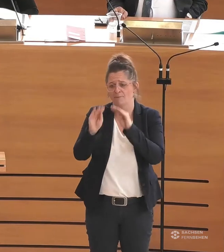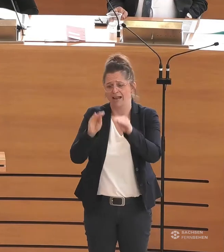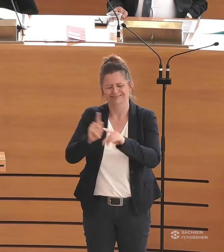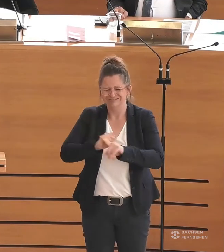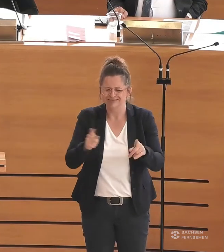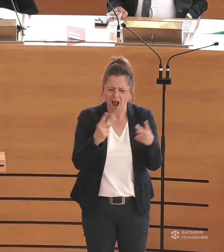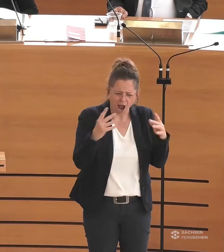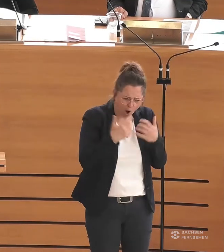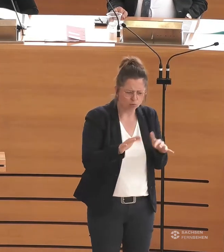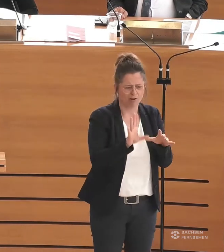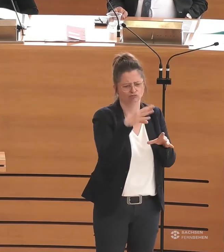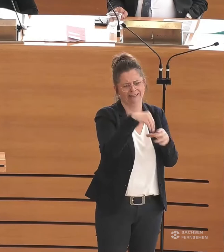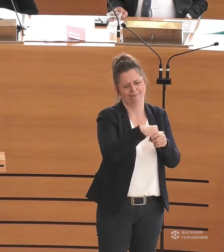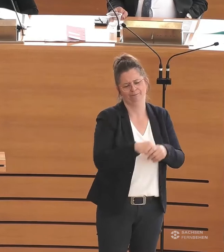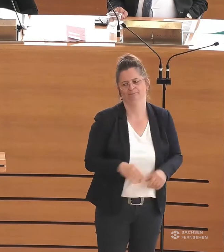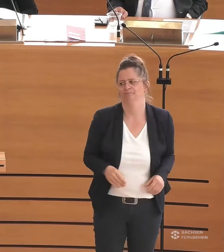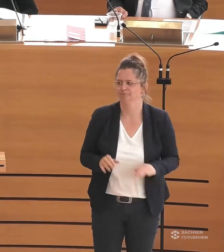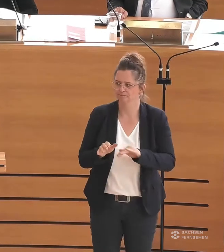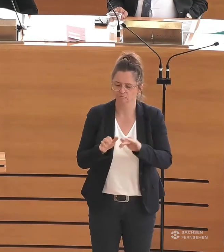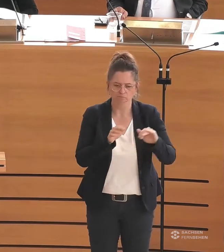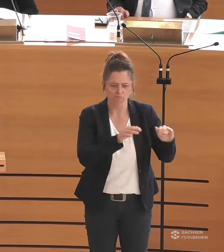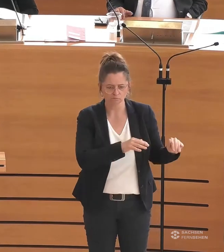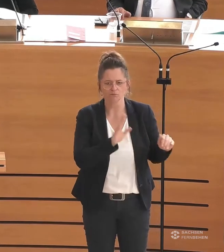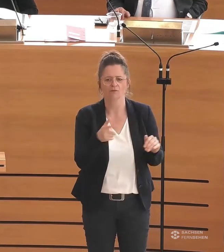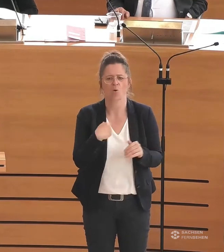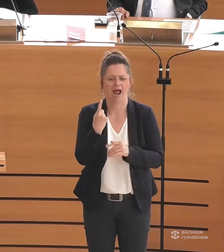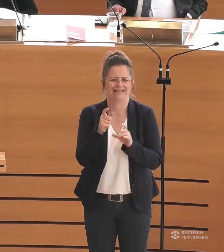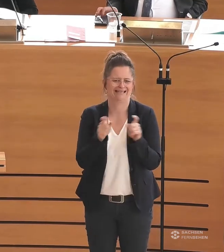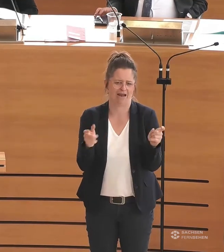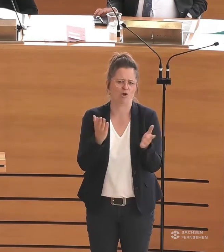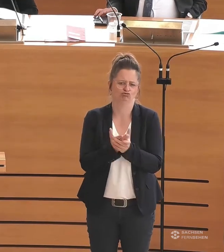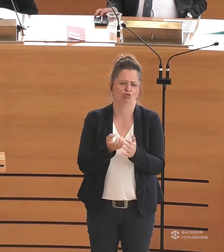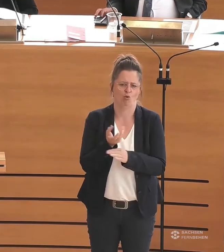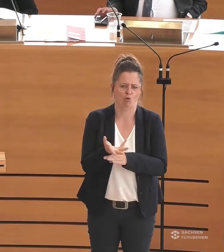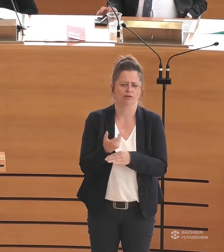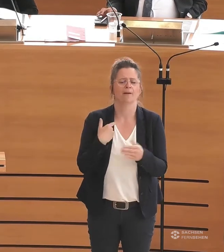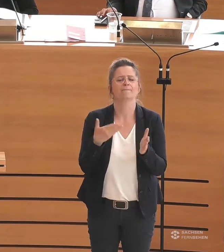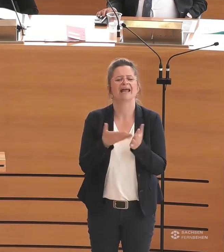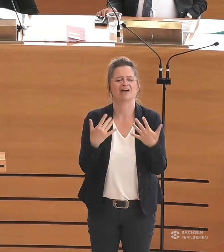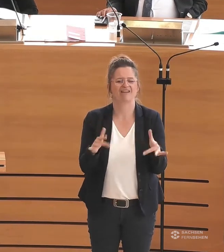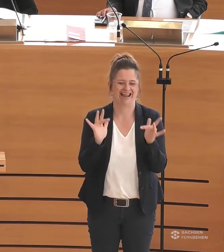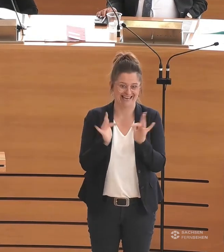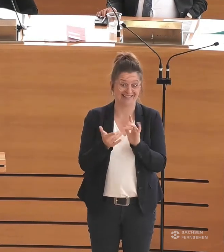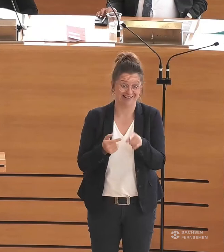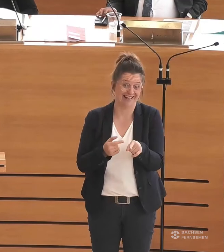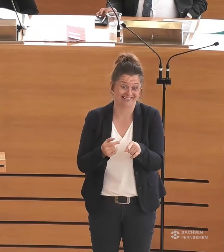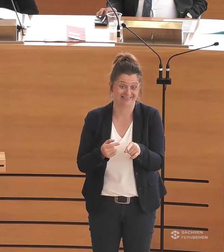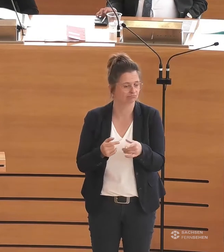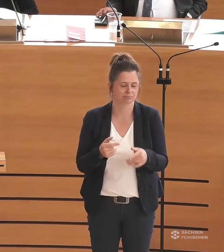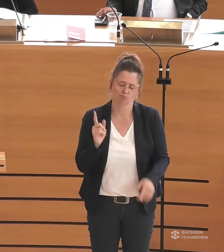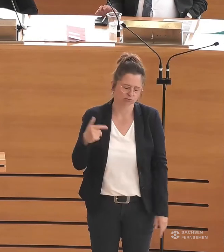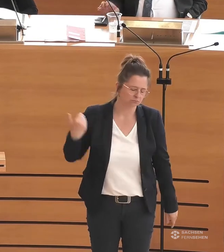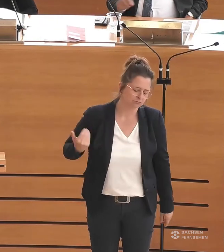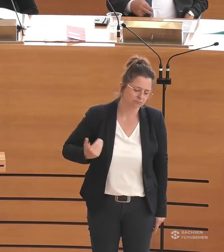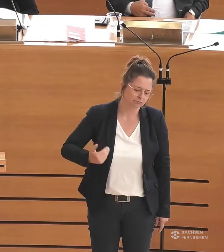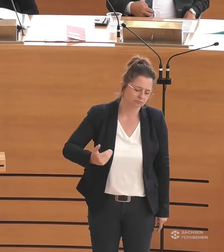wichtiger Punkt, den ich auch noch erwähnen möchte und auch schon ein paar Mal heute genannt habe, das ist natürlich die Barrierefreiheit im Internet. Man kann es nicht oft genug